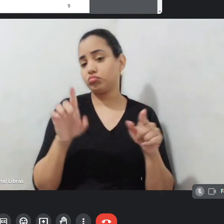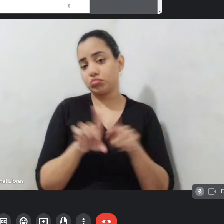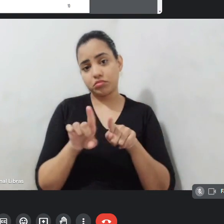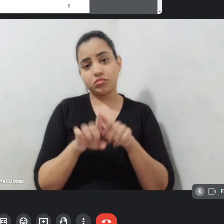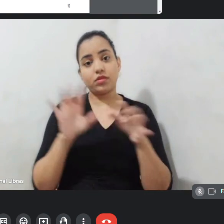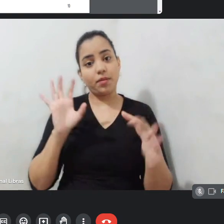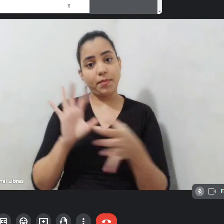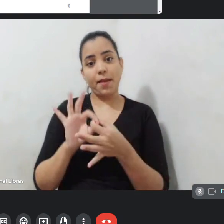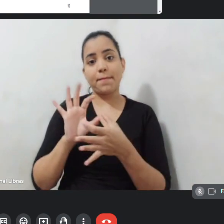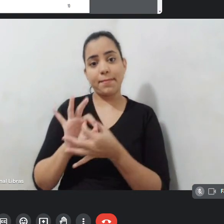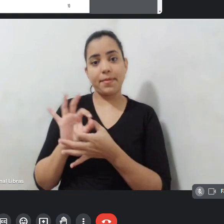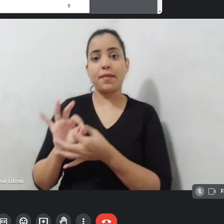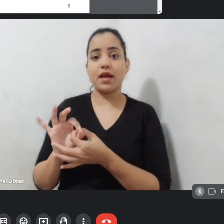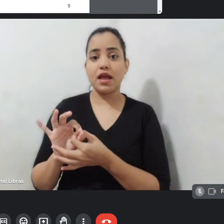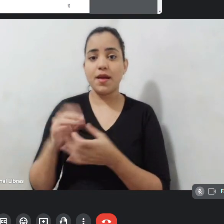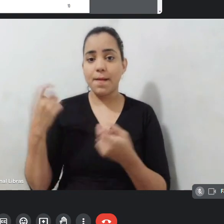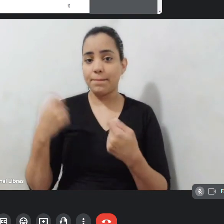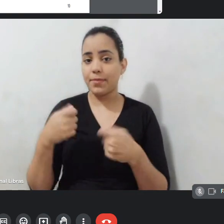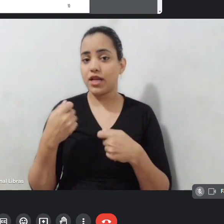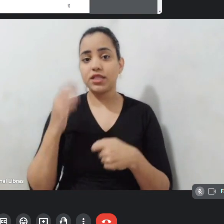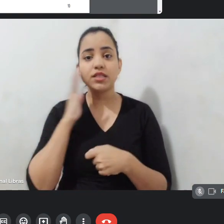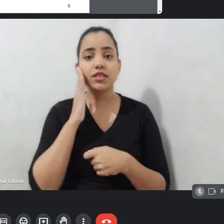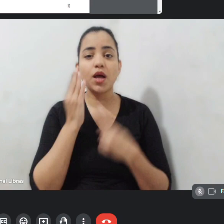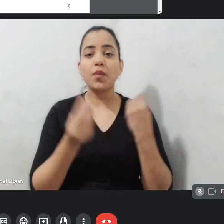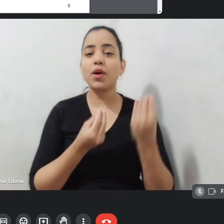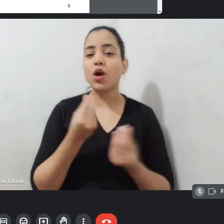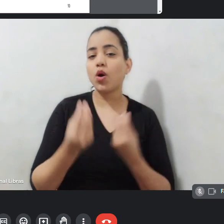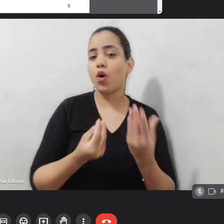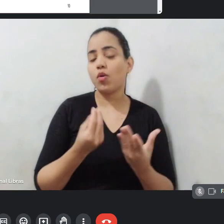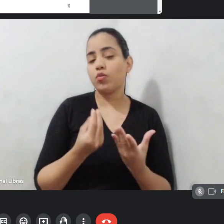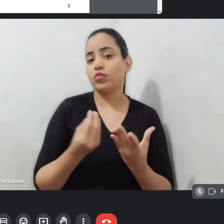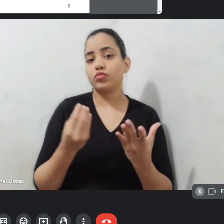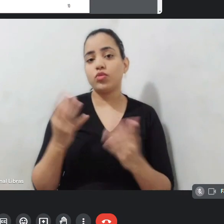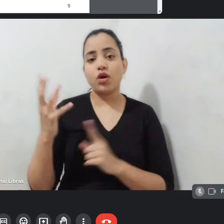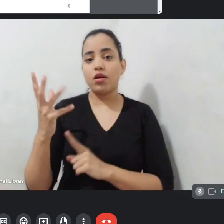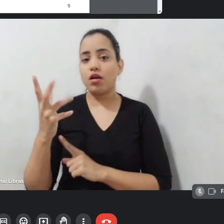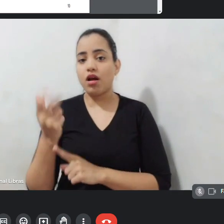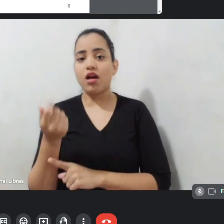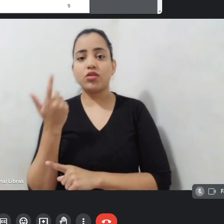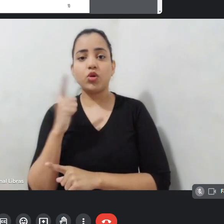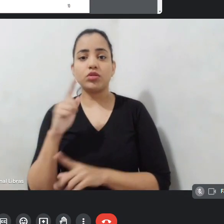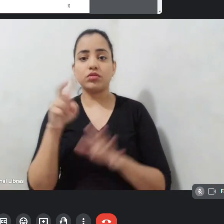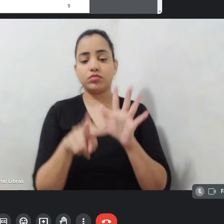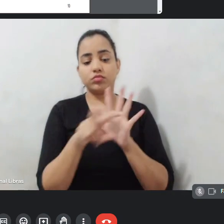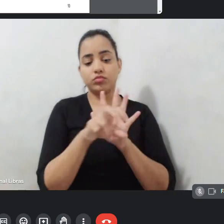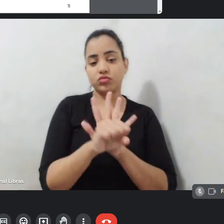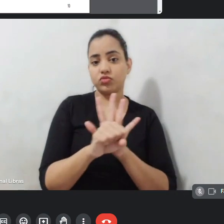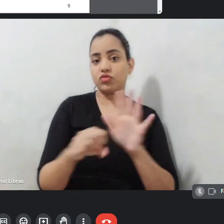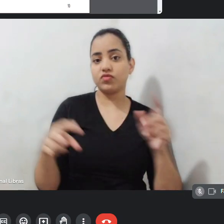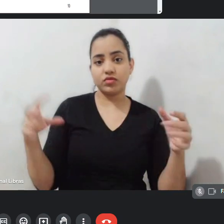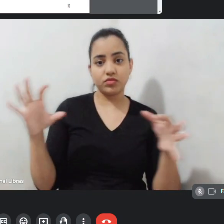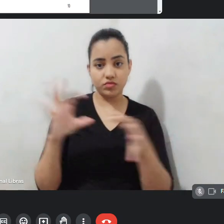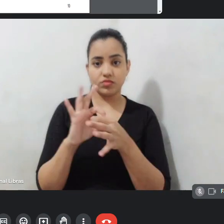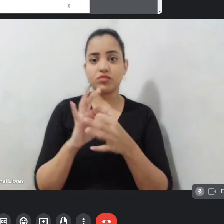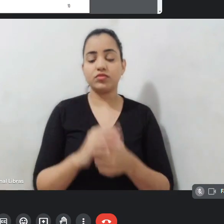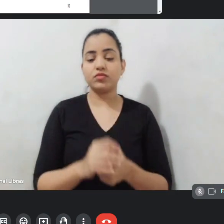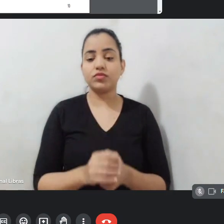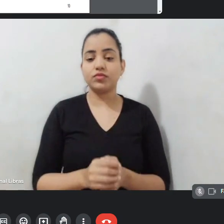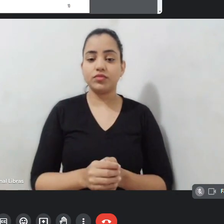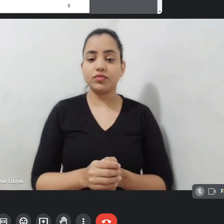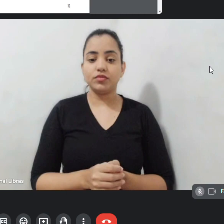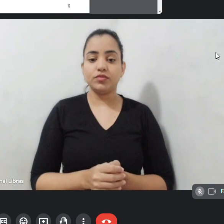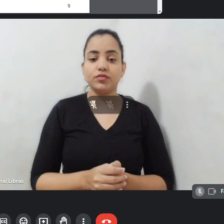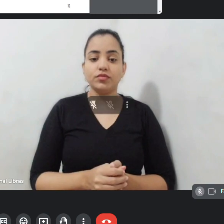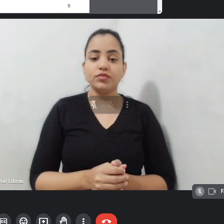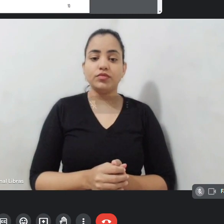diálogo em cada categoria que faz a gente percebendo os caminhos que a gente deve seguir. e aí, dentro